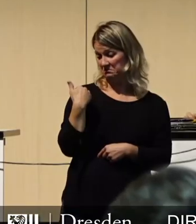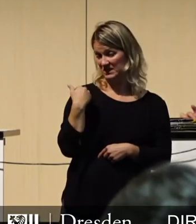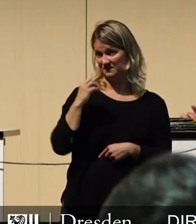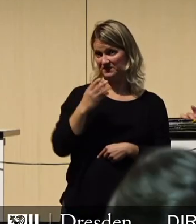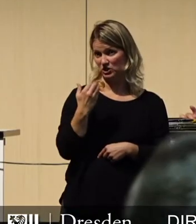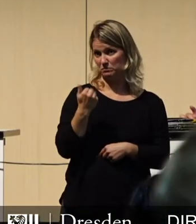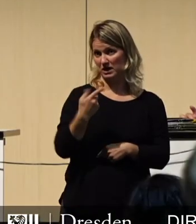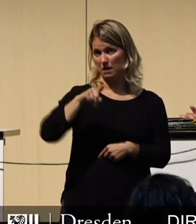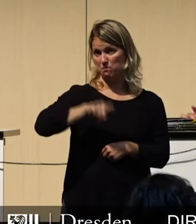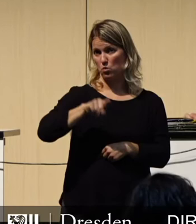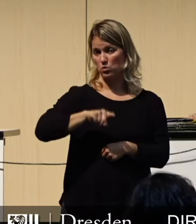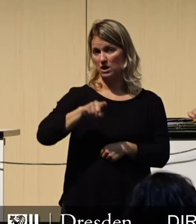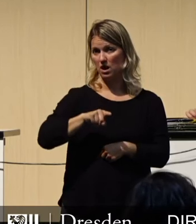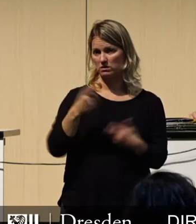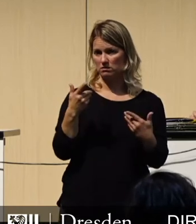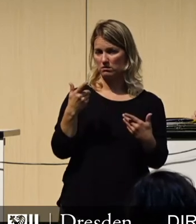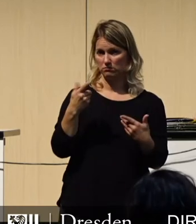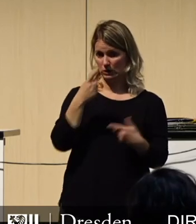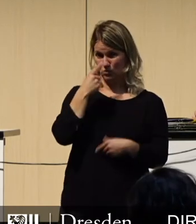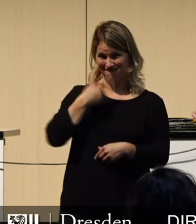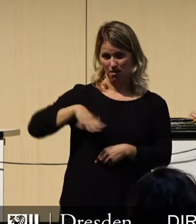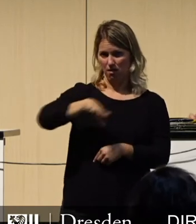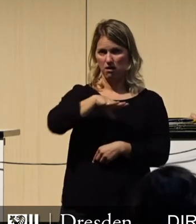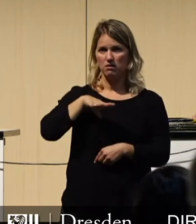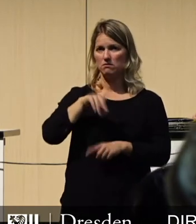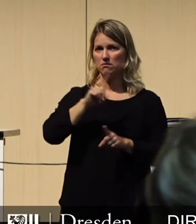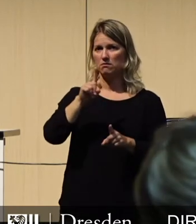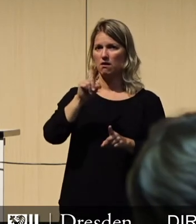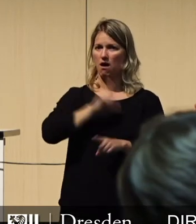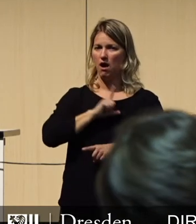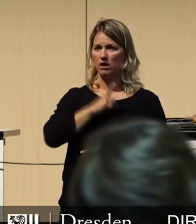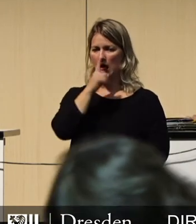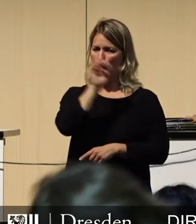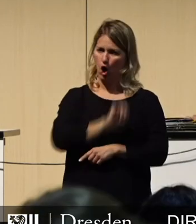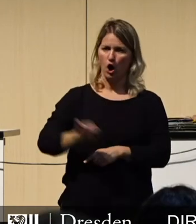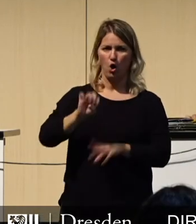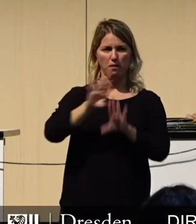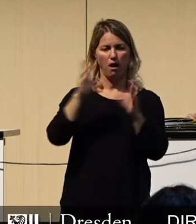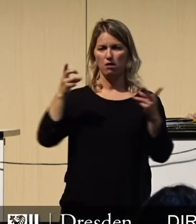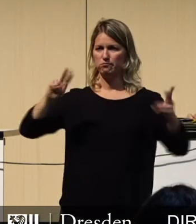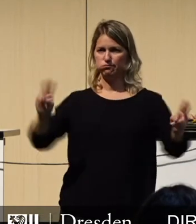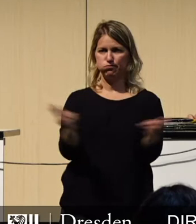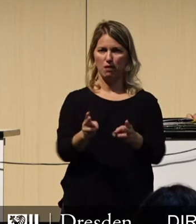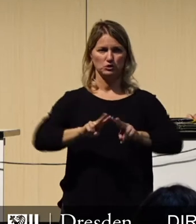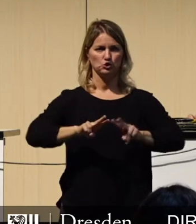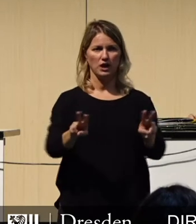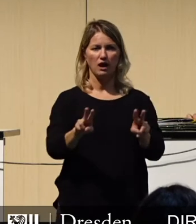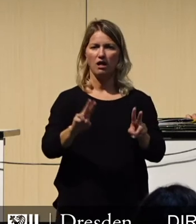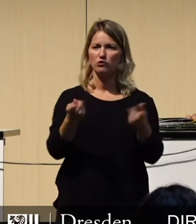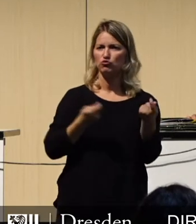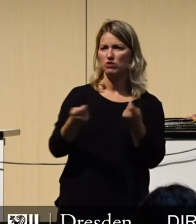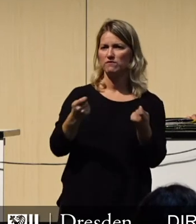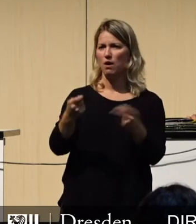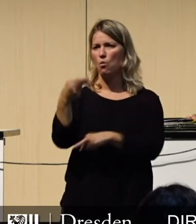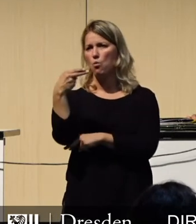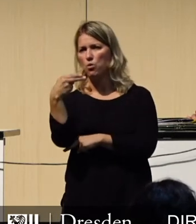war dieses Land quasi der gesamte Kontinent zum Stillstand gekommen. Geschäfte, Restaurants und Hotels wurden geschlossen,